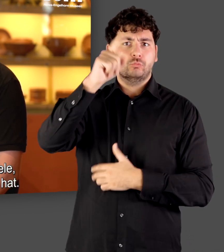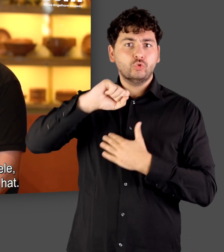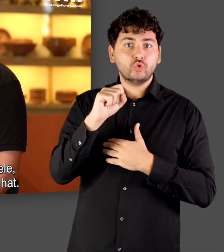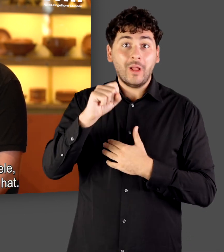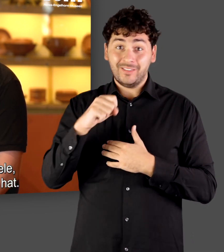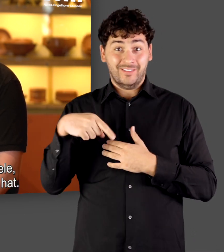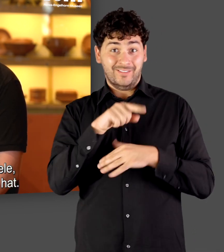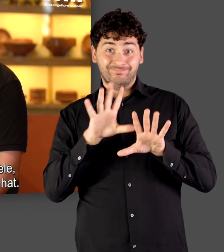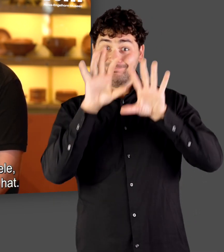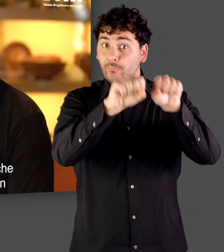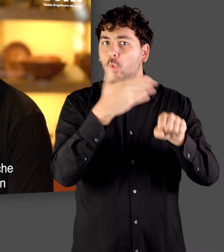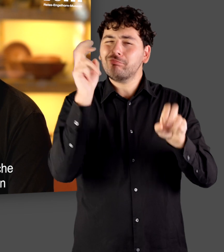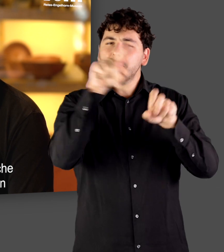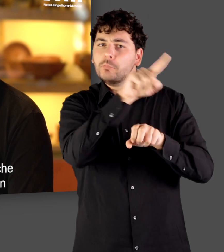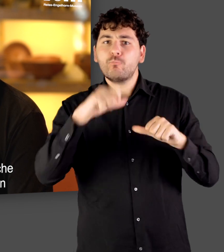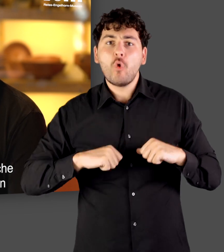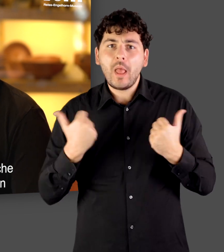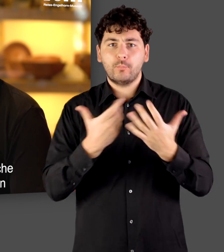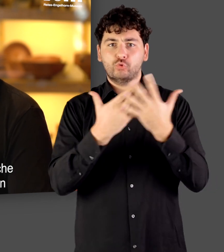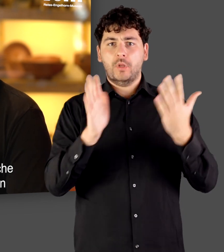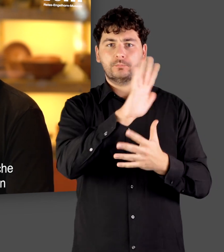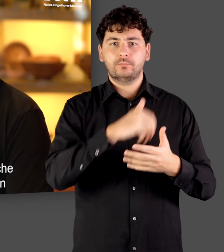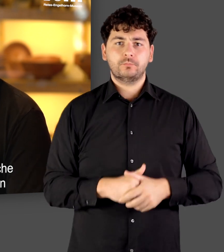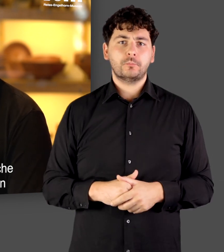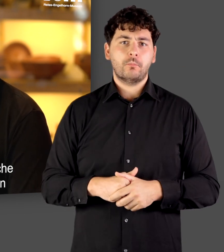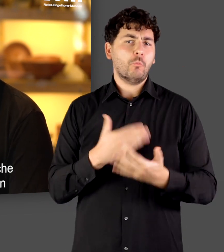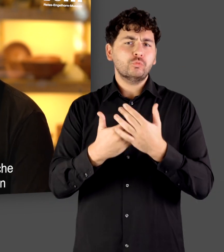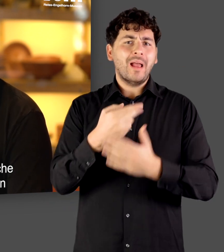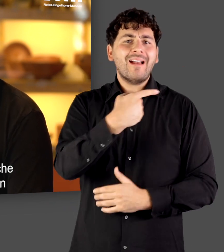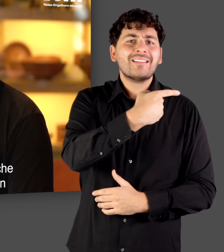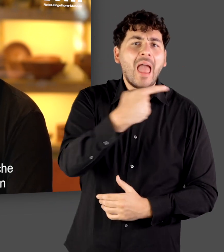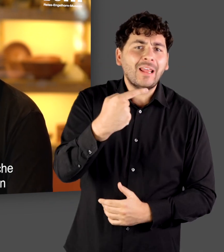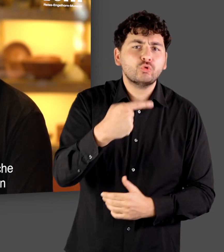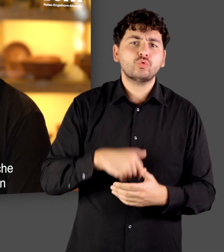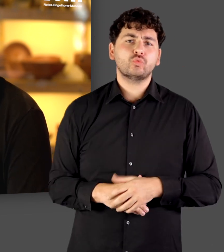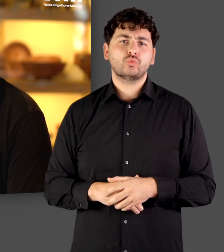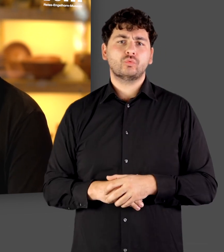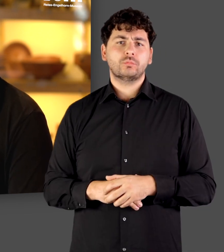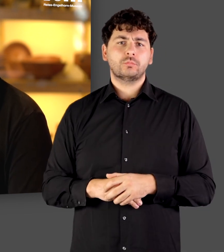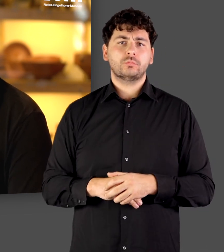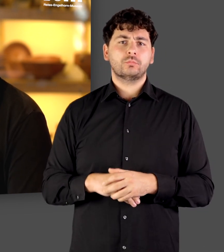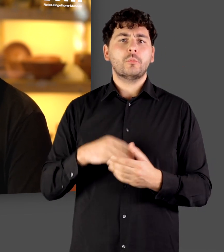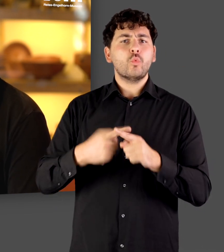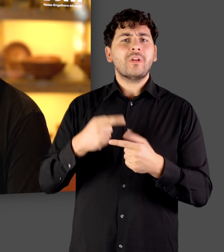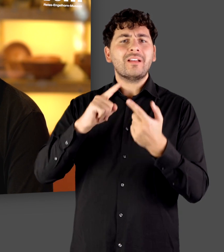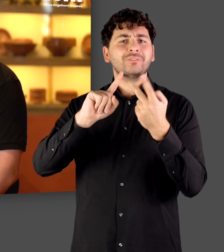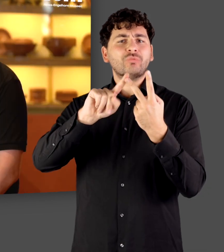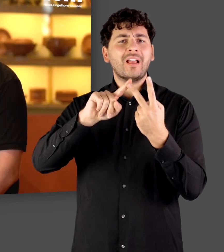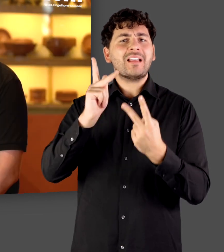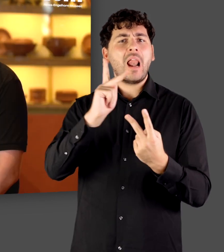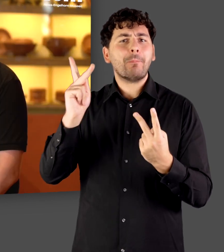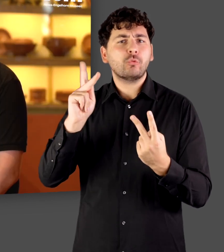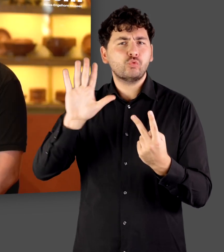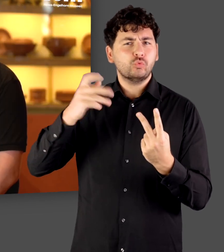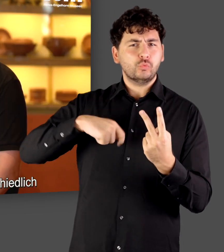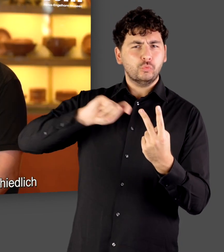die keltische Sprache überlebt hat, während zum Beispiel die gallische oder die keltiberische in Spanien nahezu ausgestorben ist. Also